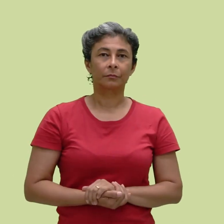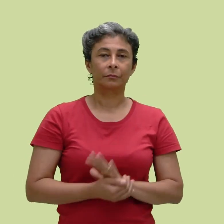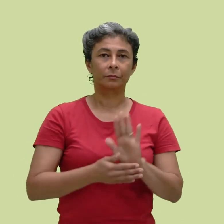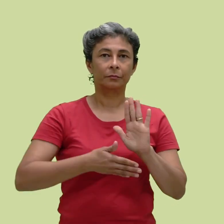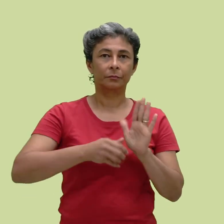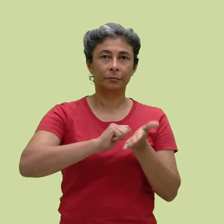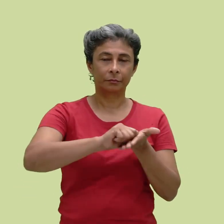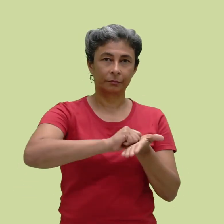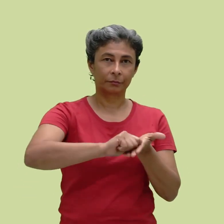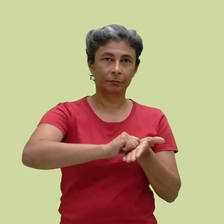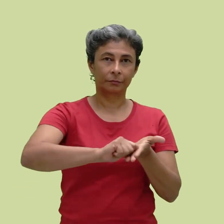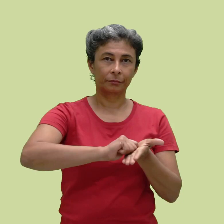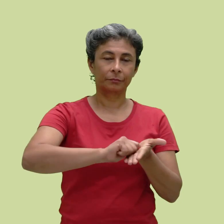e apagar.